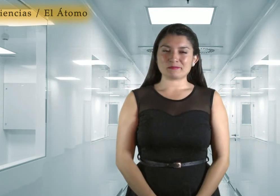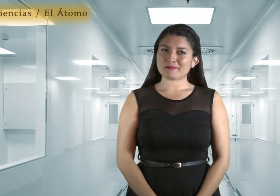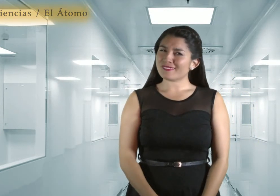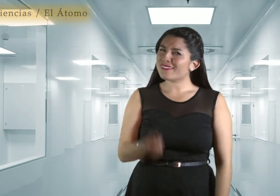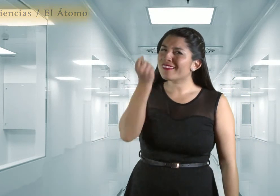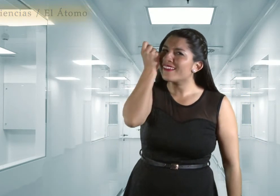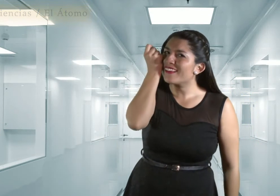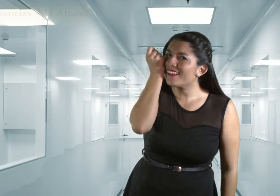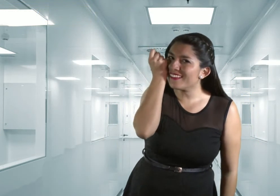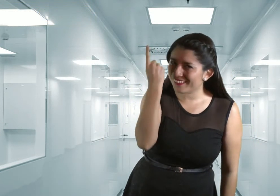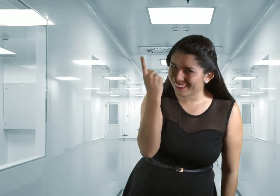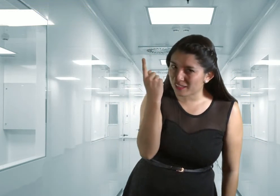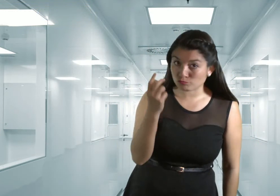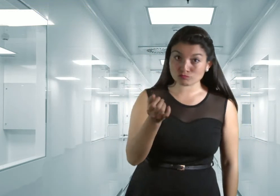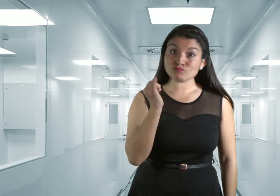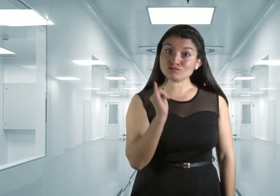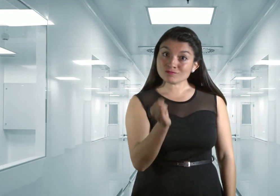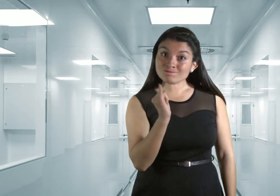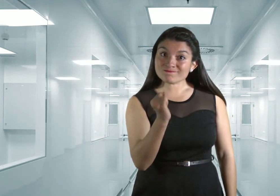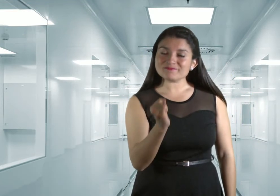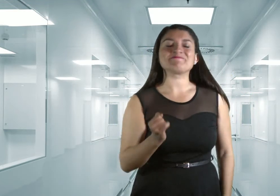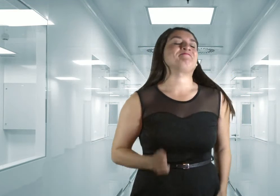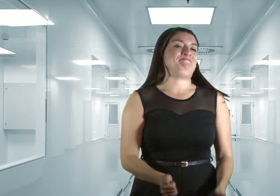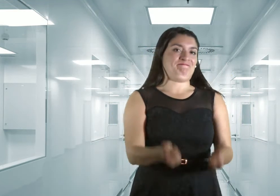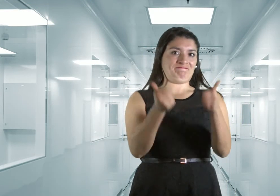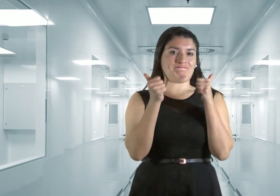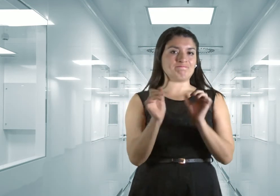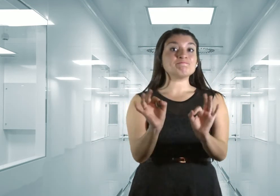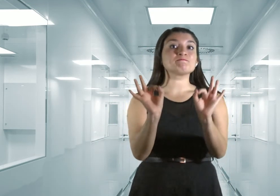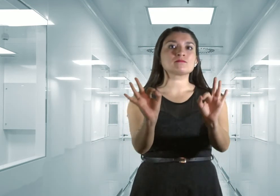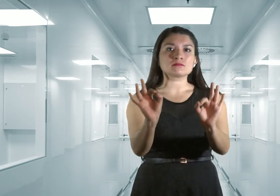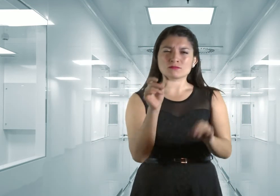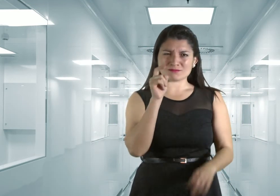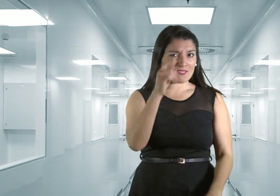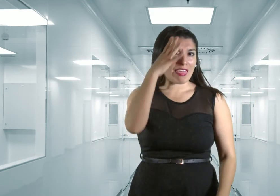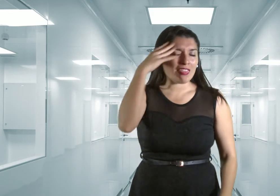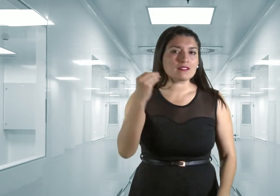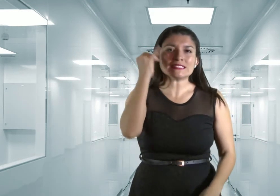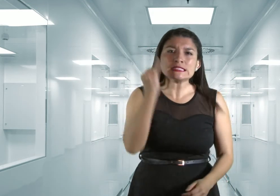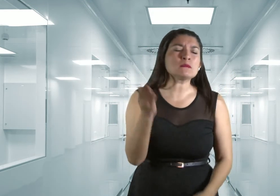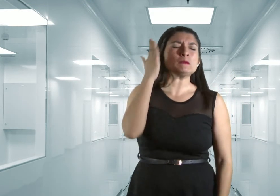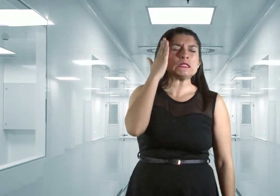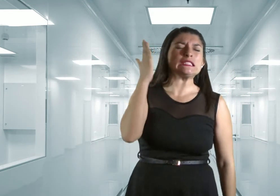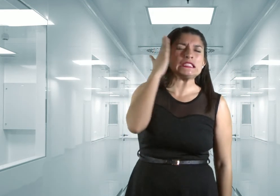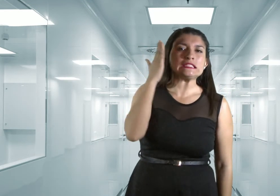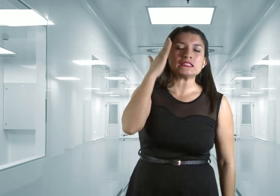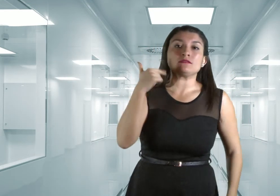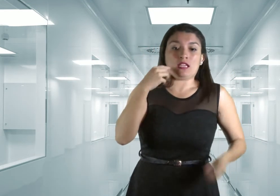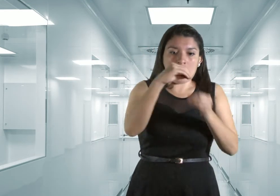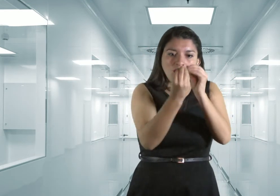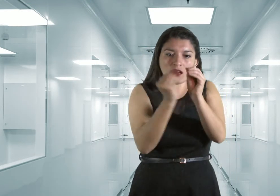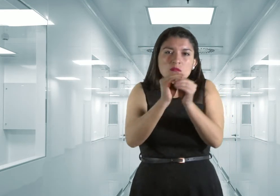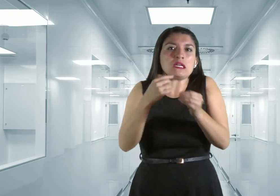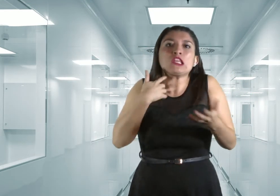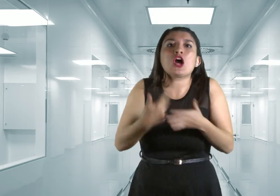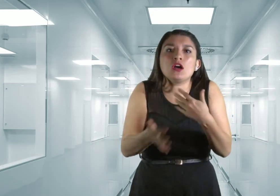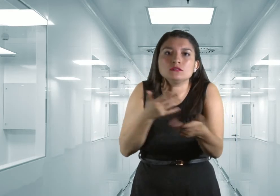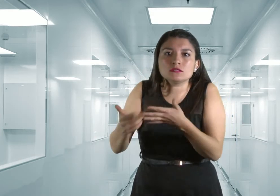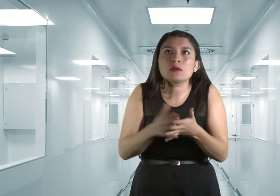¿Entendieron? ¡Bien! No olvides que los átomos forman toda la materia que te rodea y que pueden combinarse dando origen a